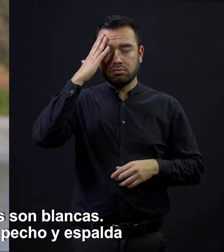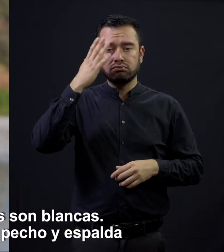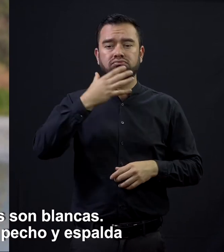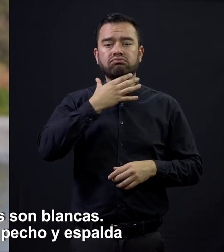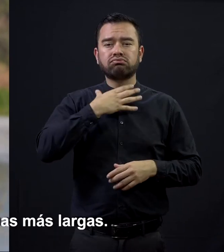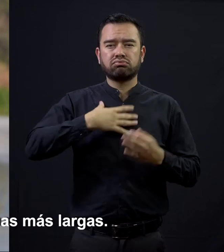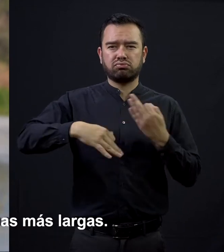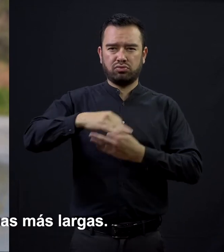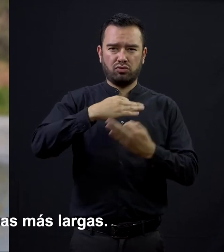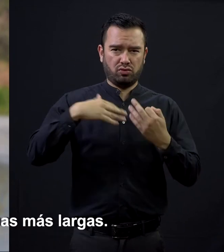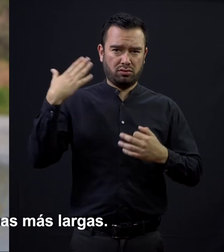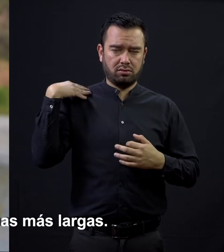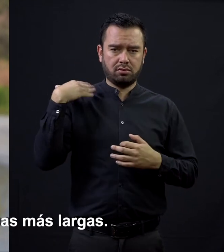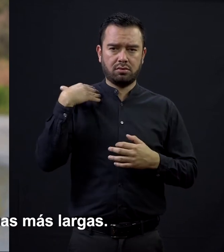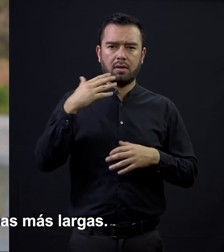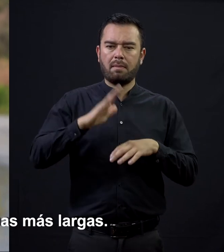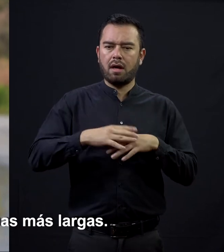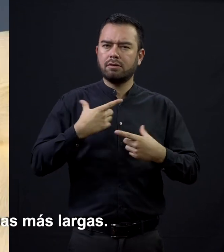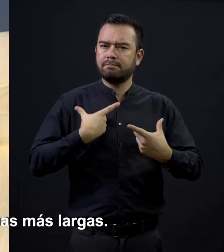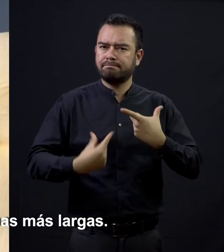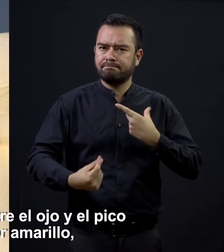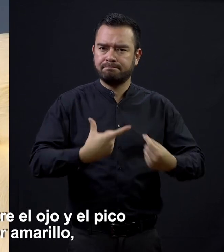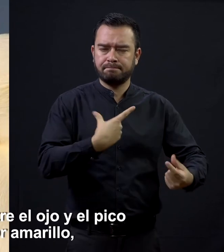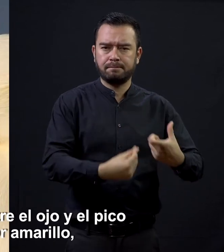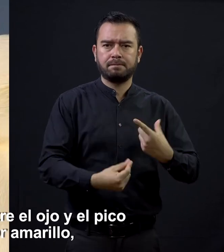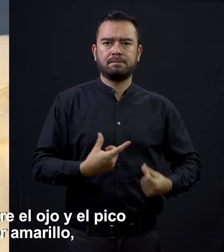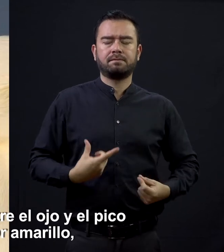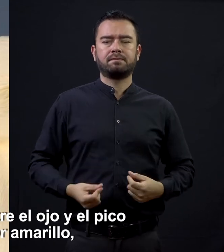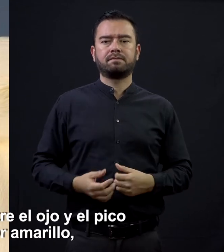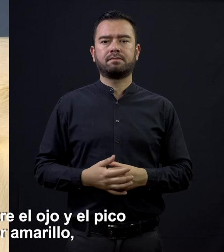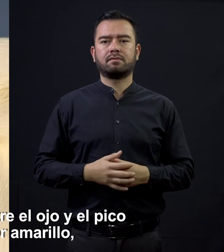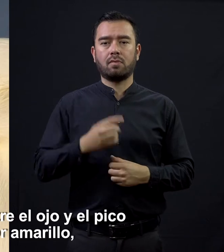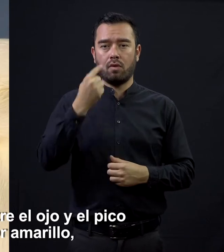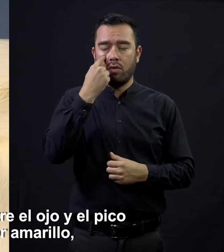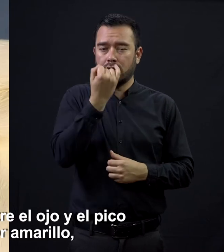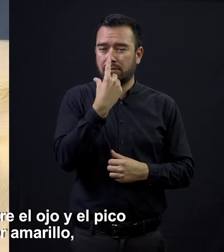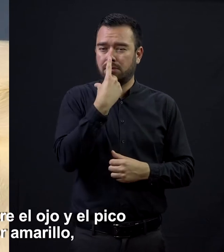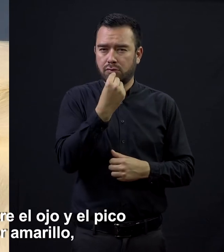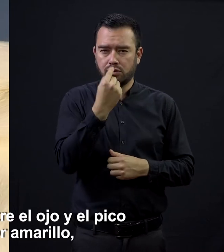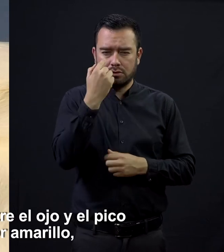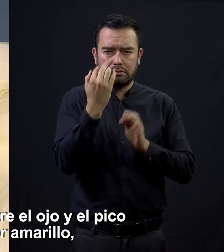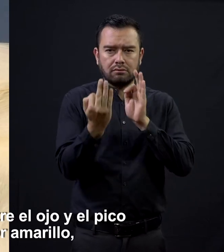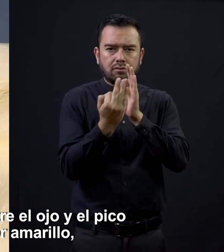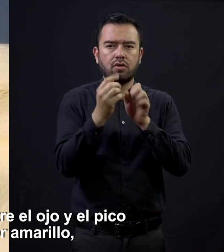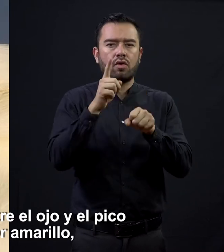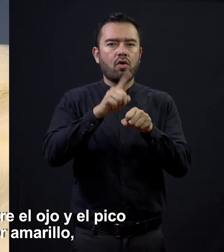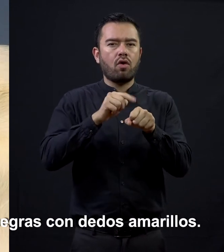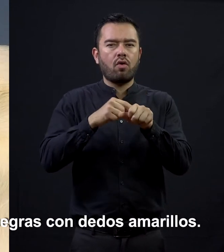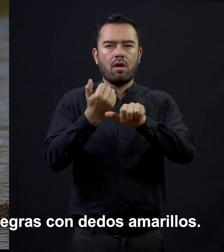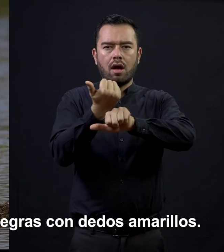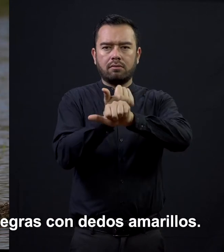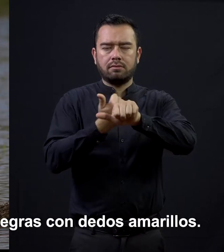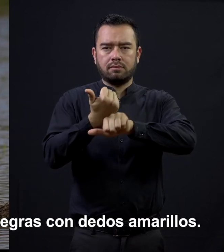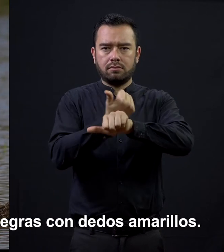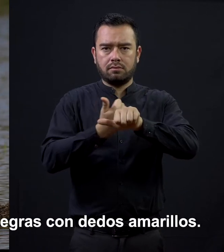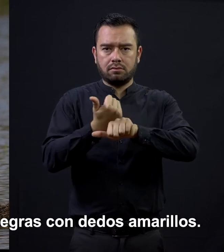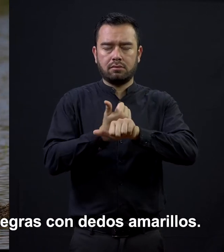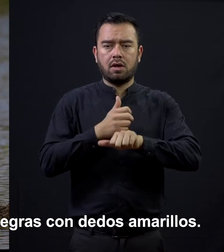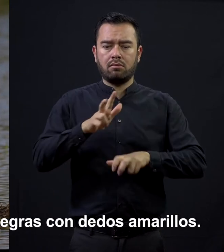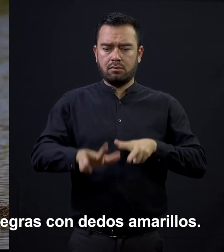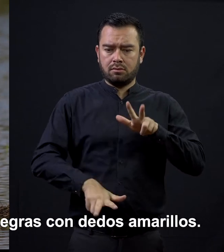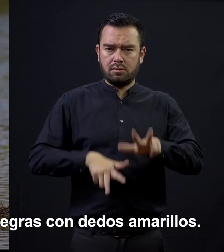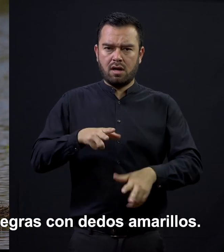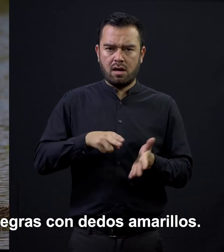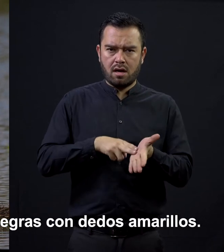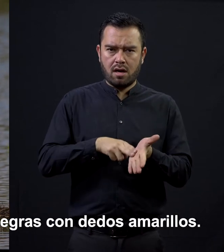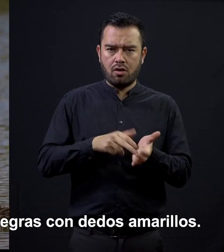pecho y espalda tienen plumas más largas. El espacio entre el ojo y el pico es color amarillo. Sus patas son largas